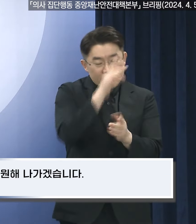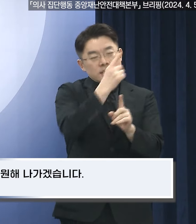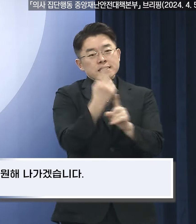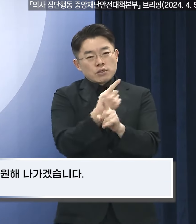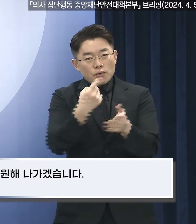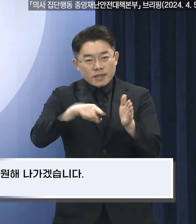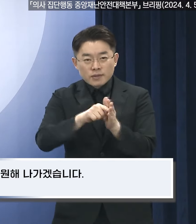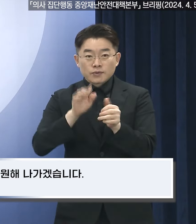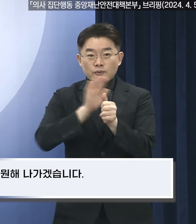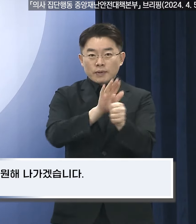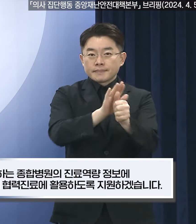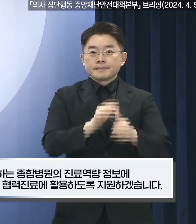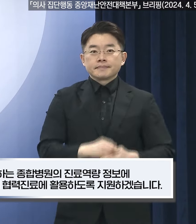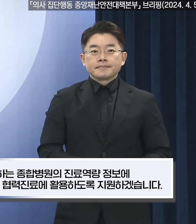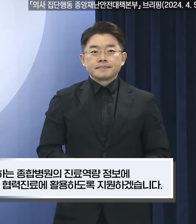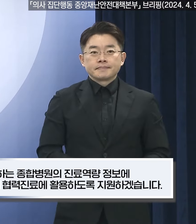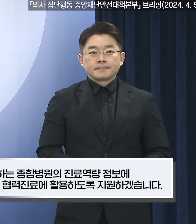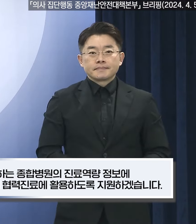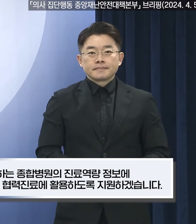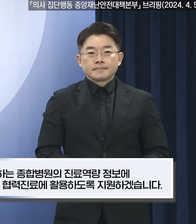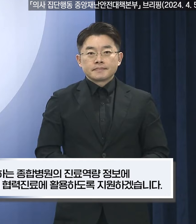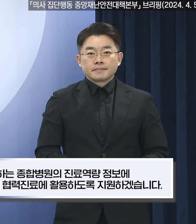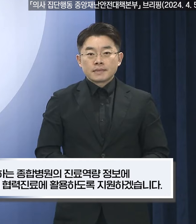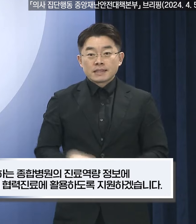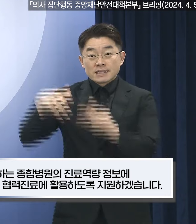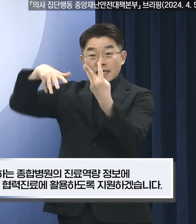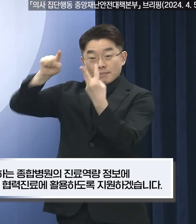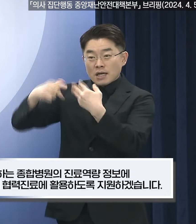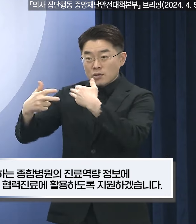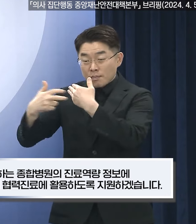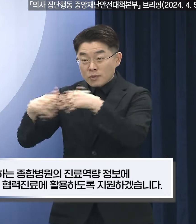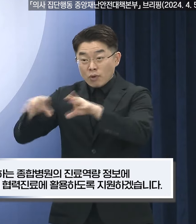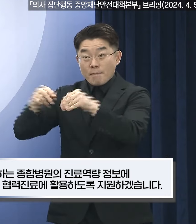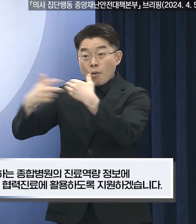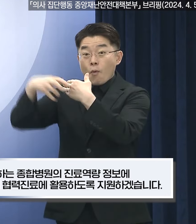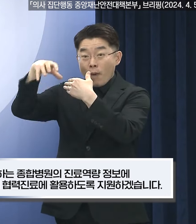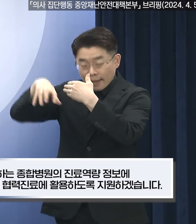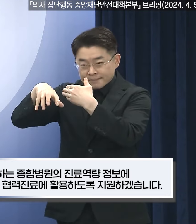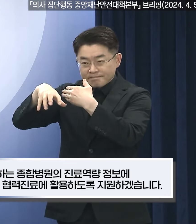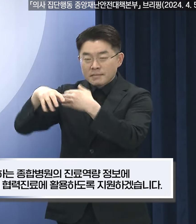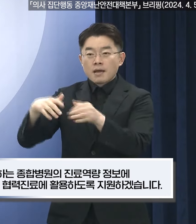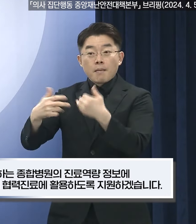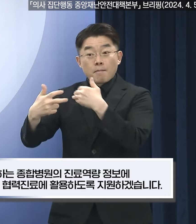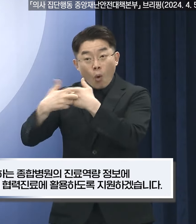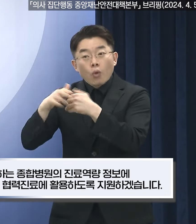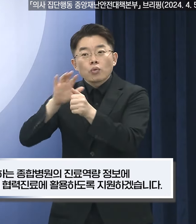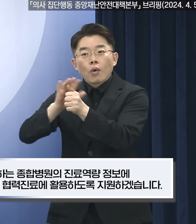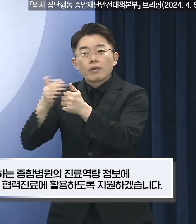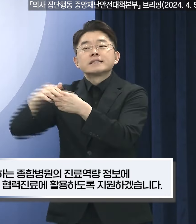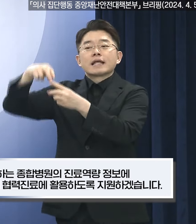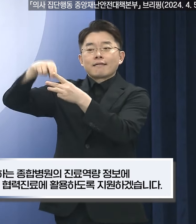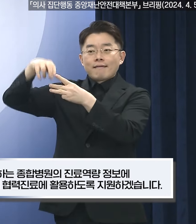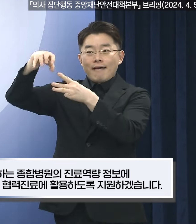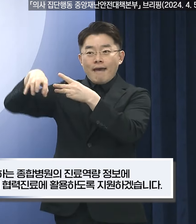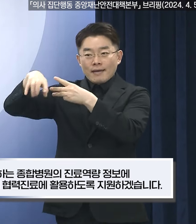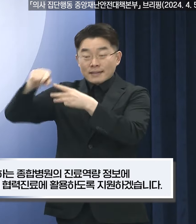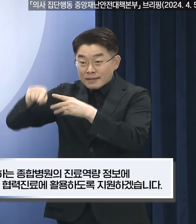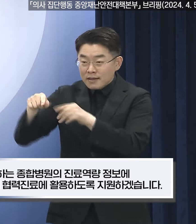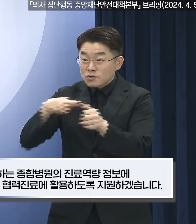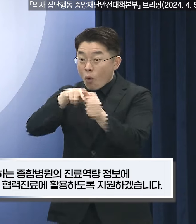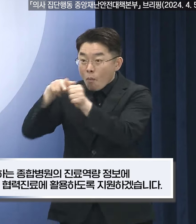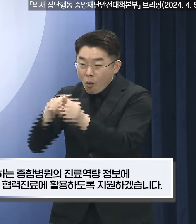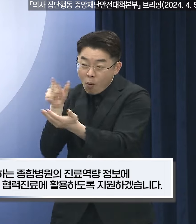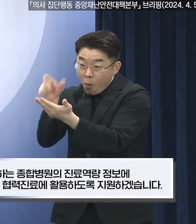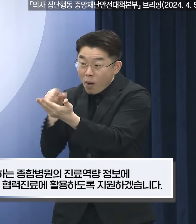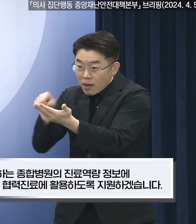나가겠습니다. 이를 위해 상급종합병원 진료협력센터에 공유하는 종합병원의 진료역량 정보에